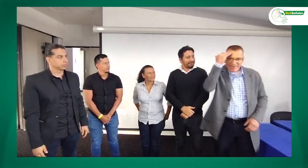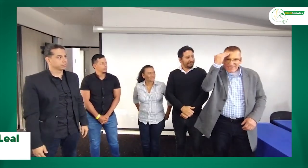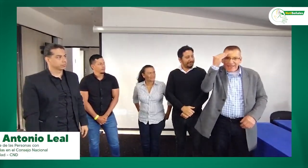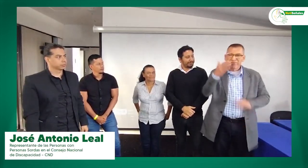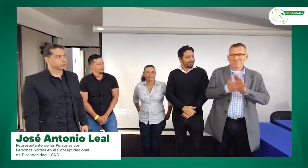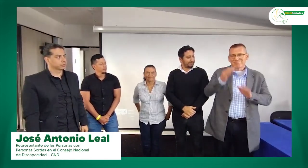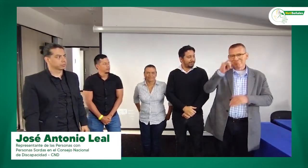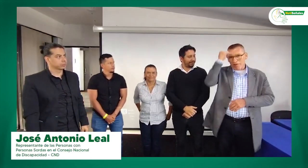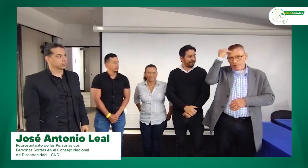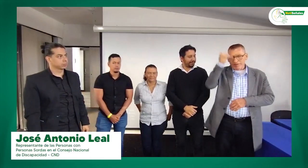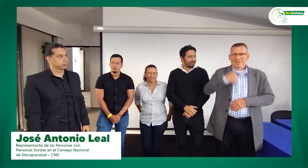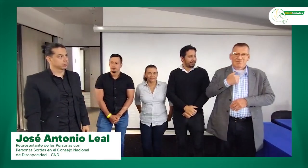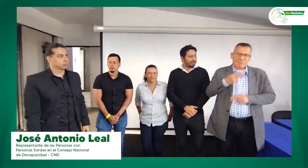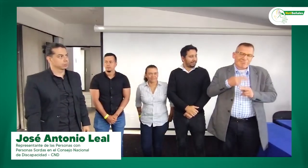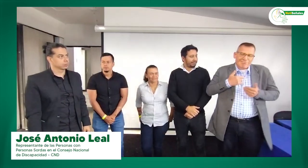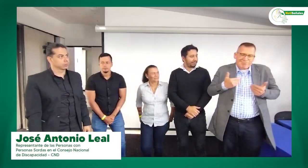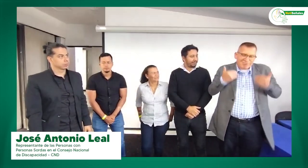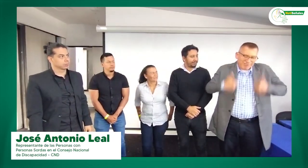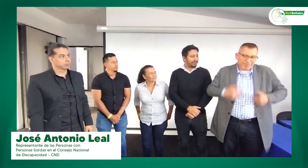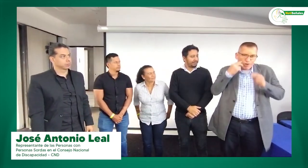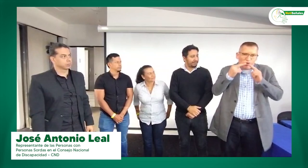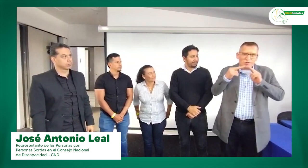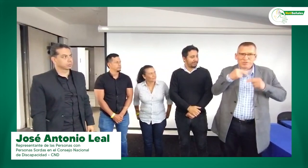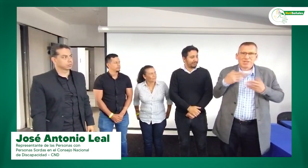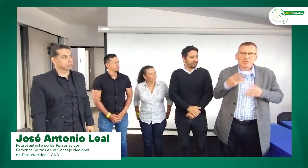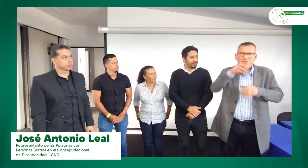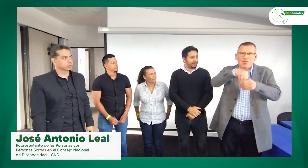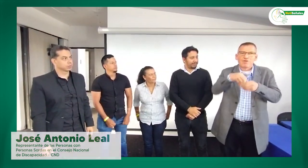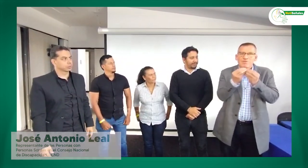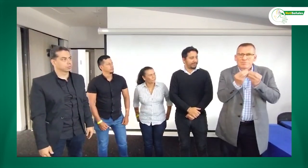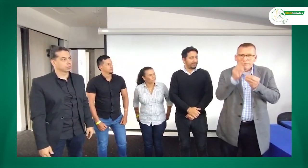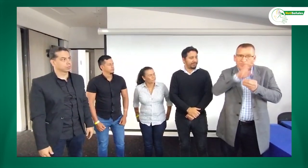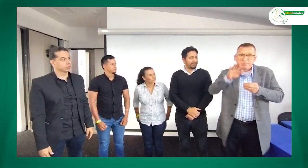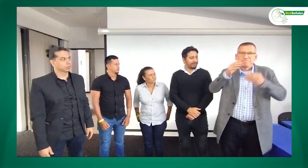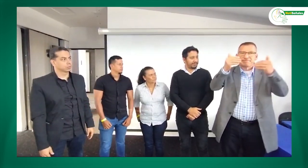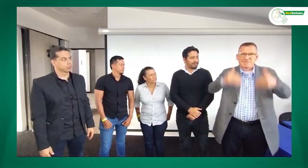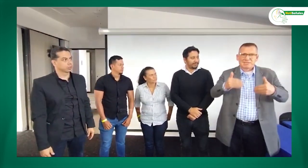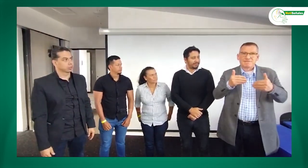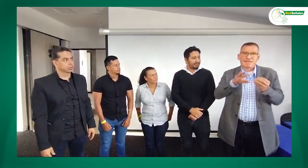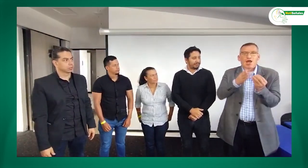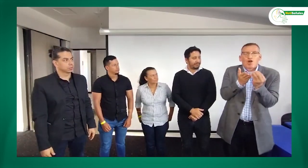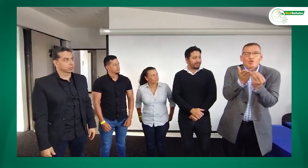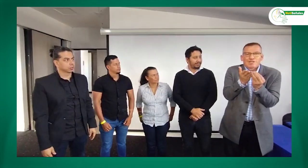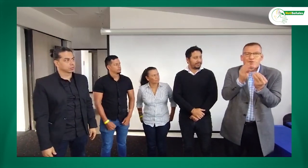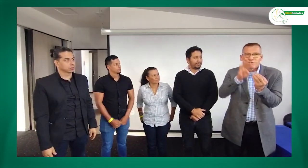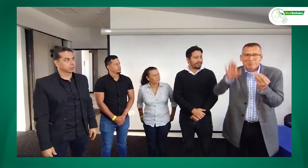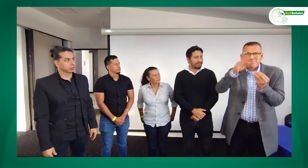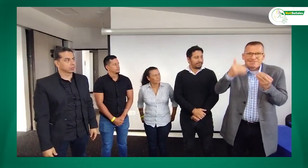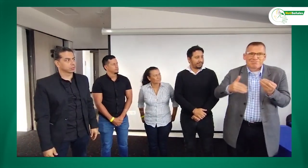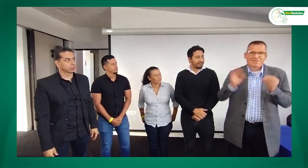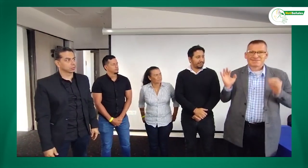Hola, como ya saben, mi seña es esta, ya me conocen, soy consejero nacional de discapacidad.